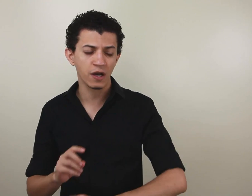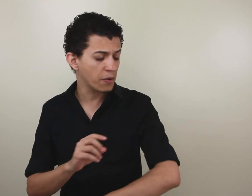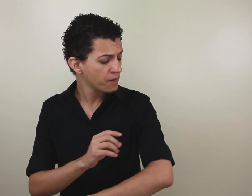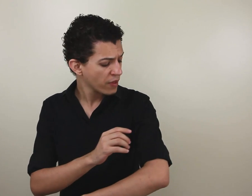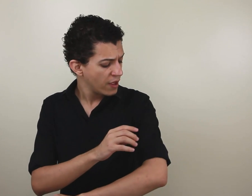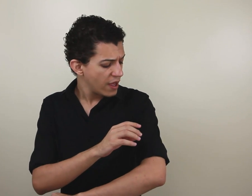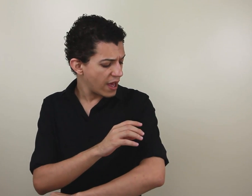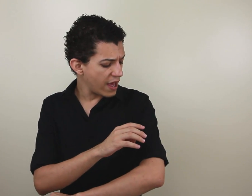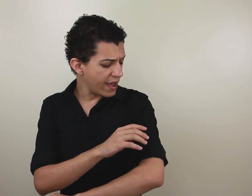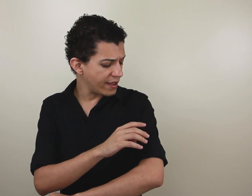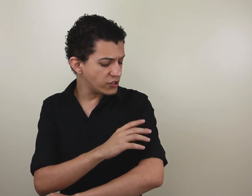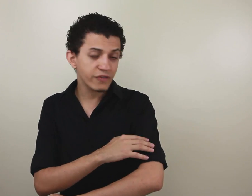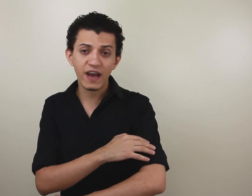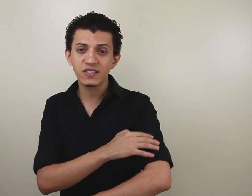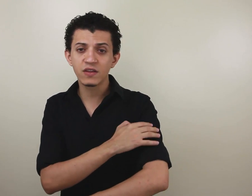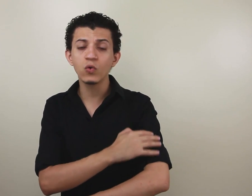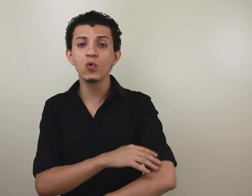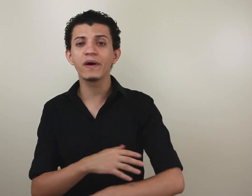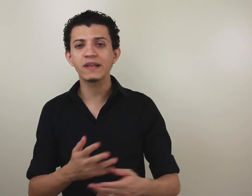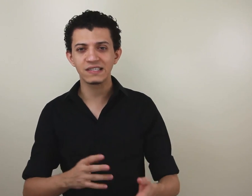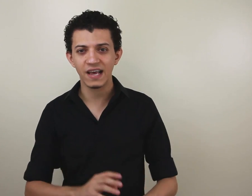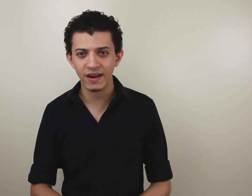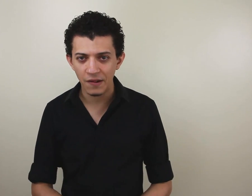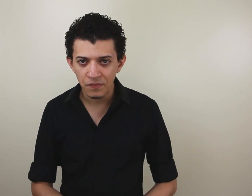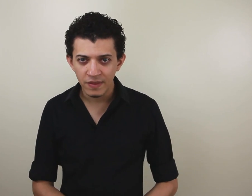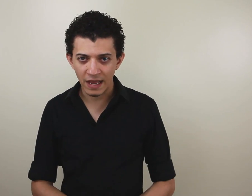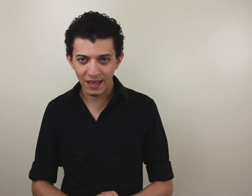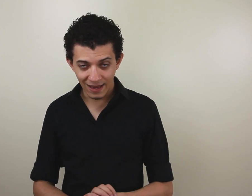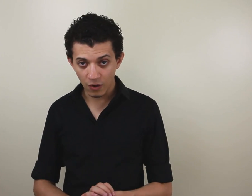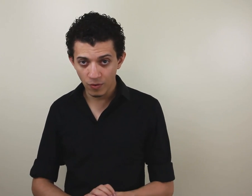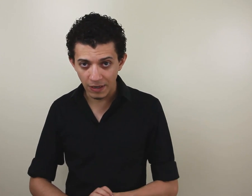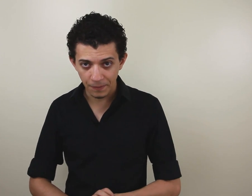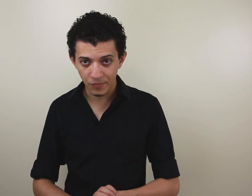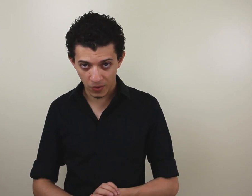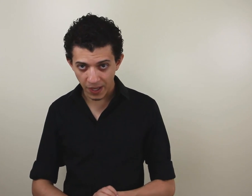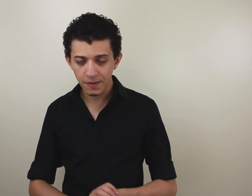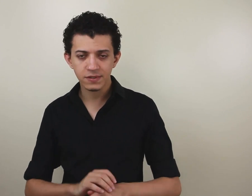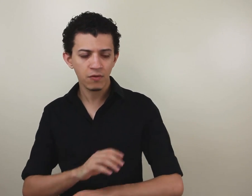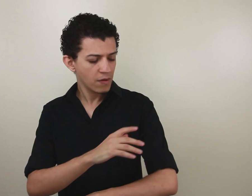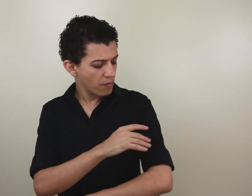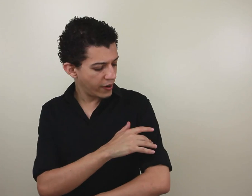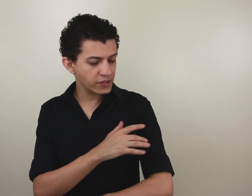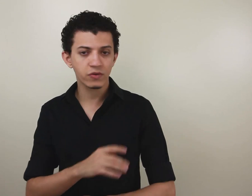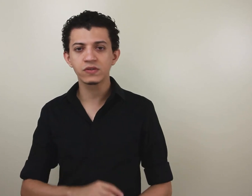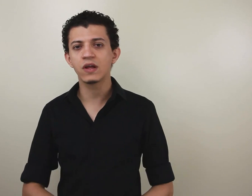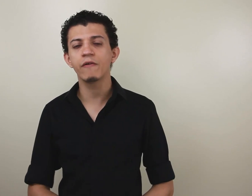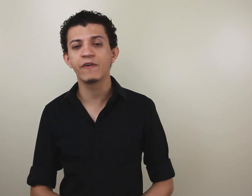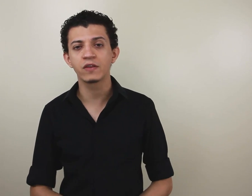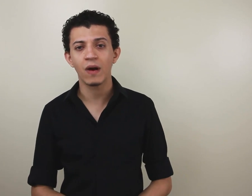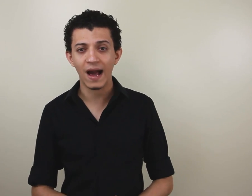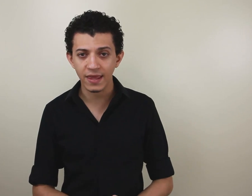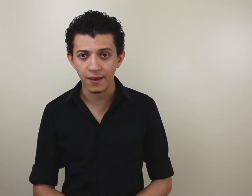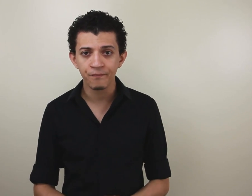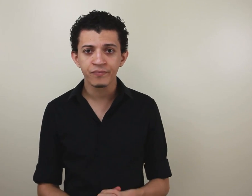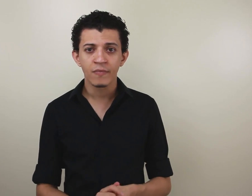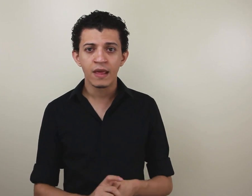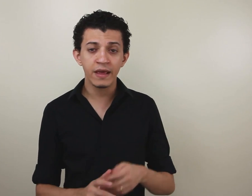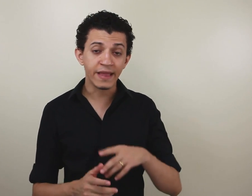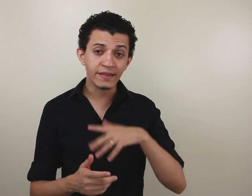chamam, estivesse, então, o número da série daquele aluno ali, ok? Então, por isso que o sinal é feito aqui. E tem